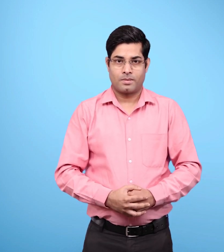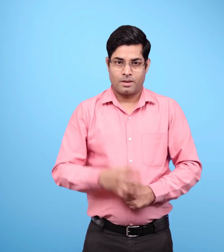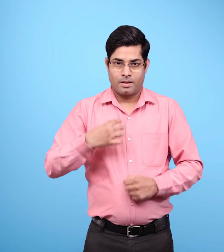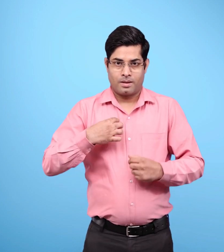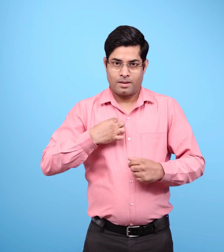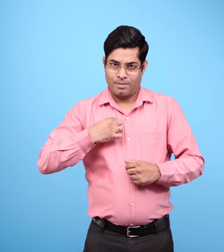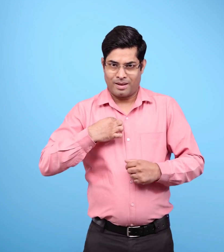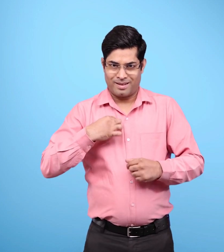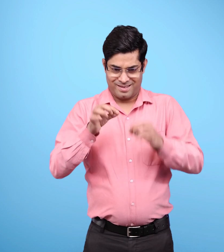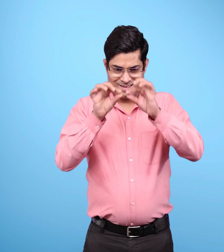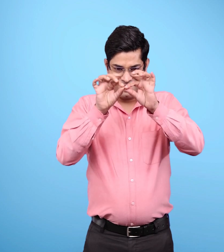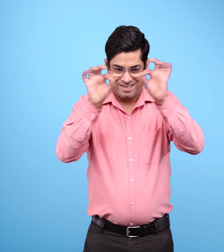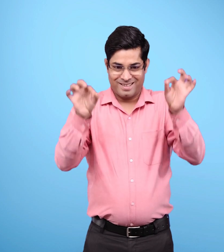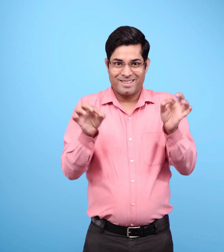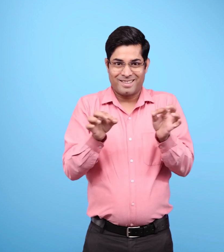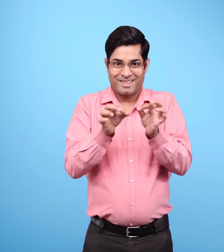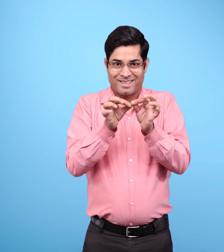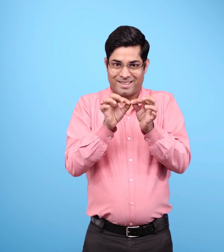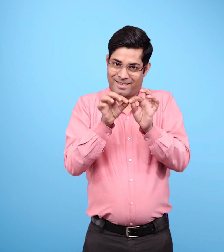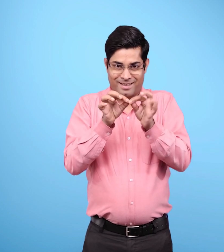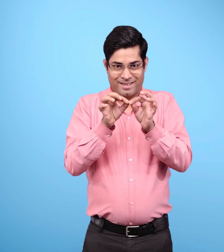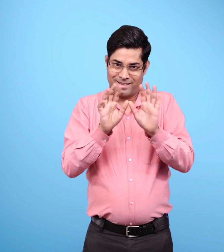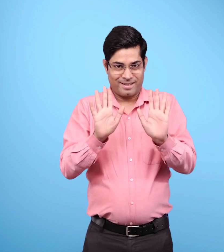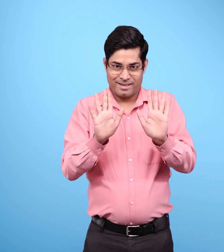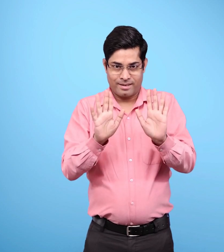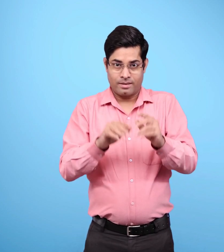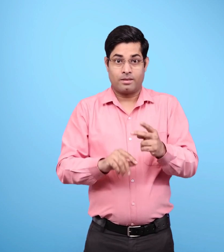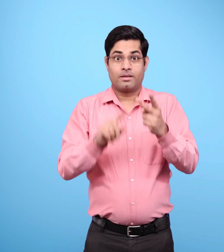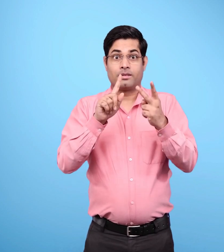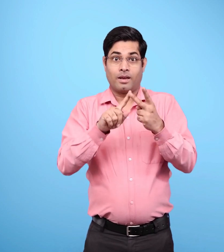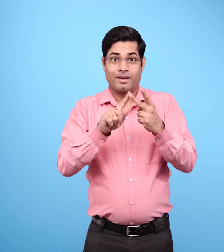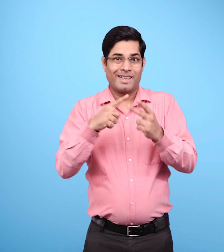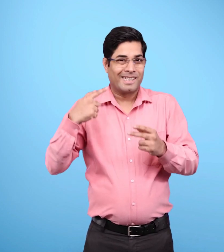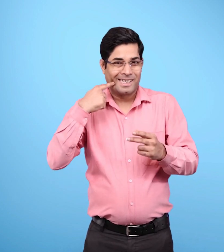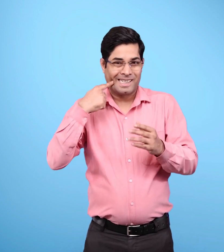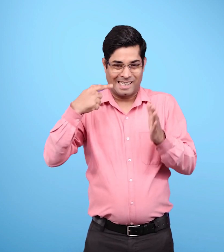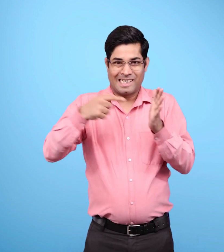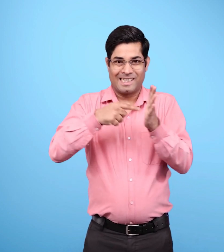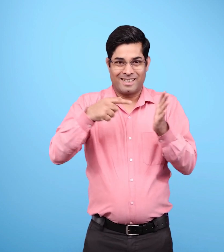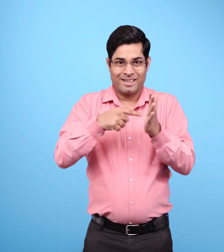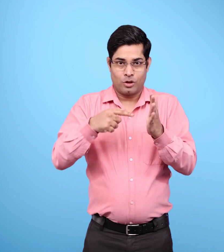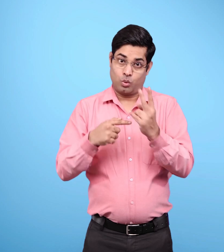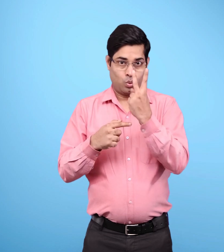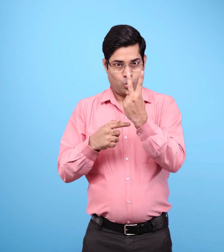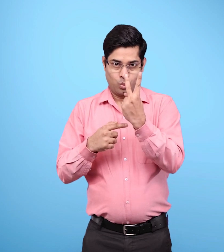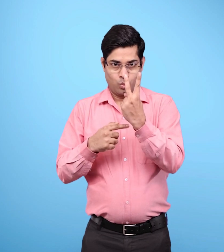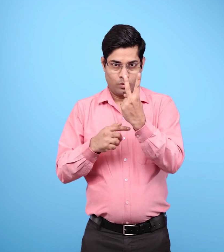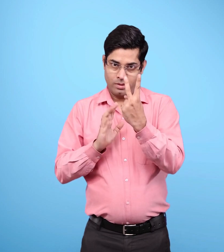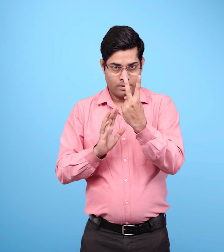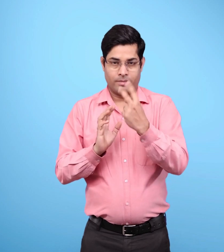धागे के एक ही छल्ले की मदद से दो पिनों को नस्दीख एवं दूर रख कर विभिन आकारों के